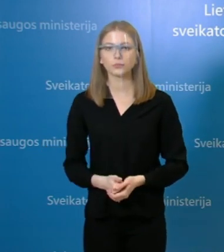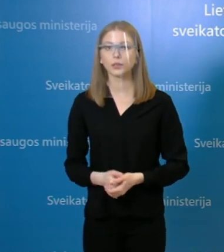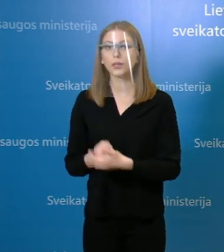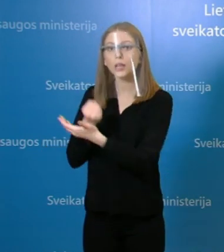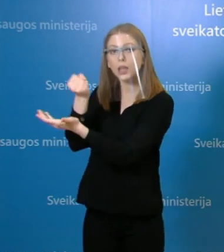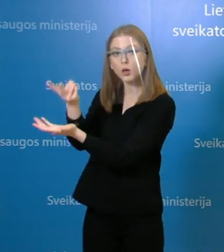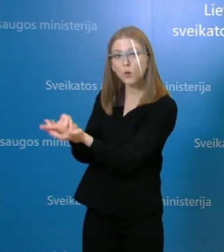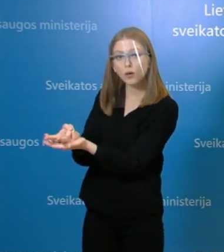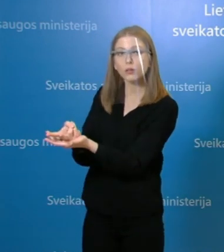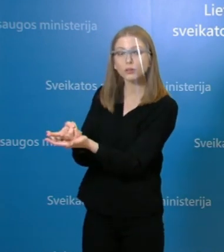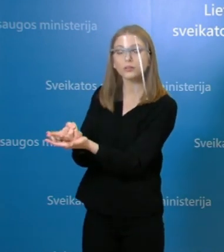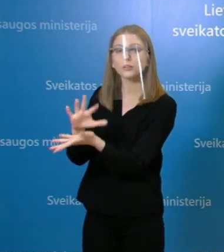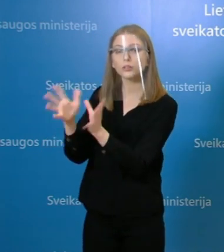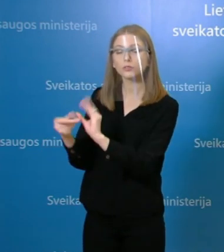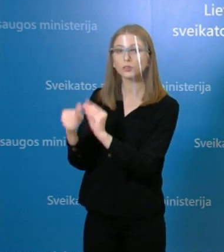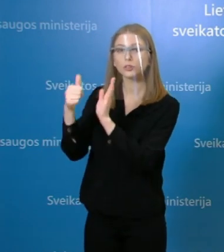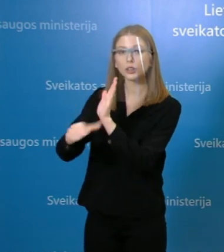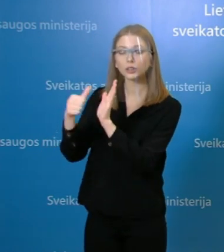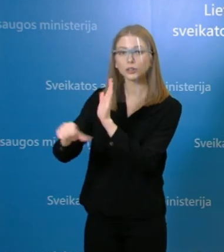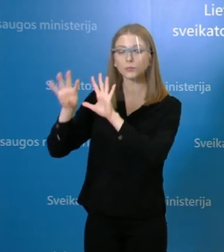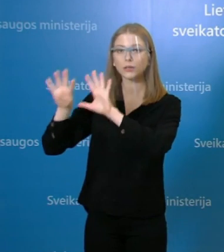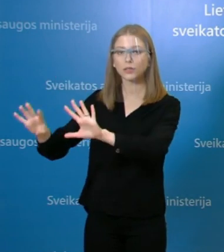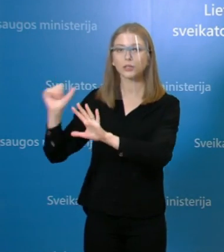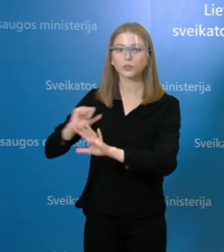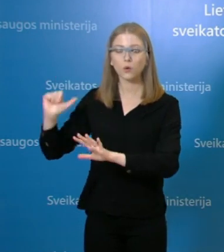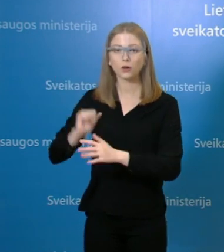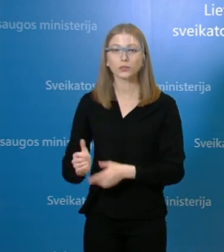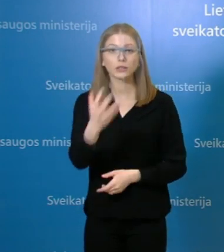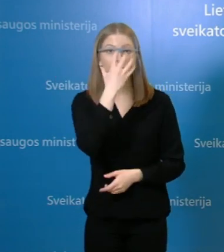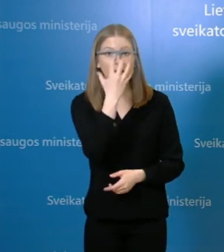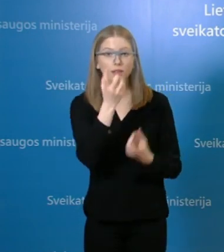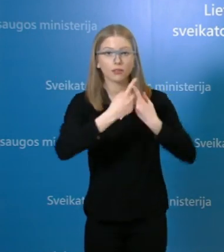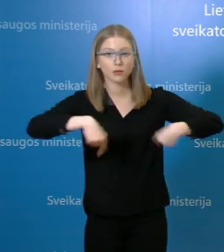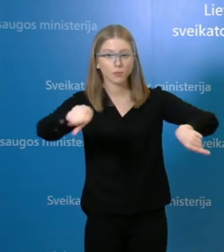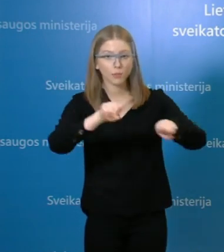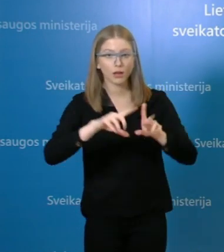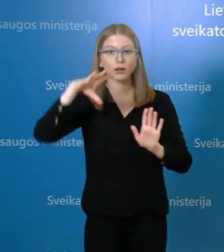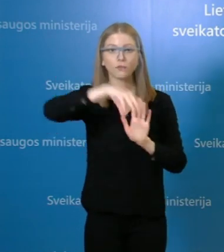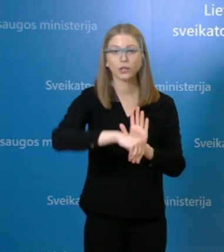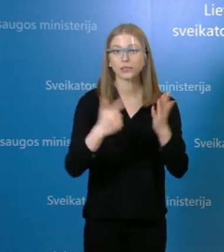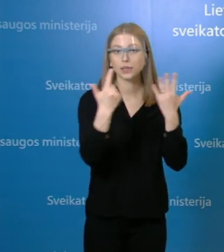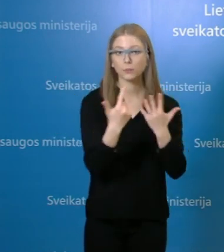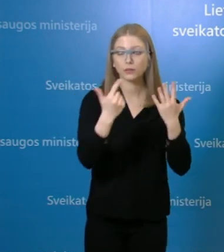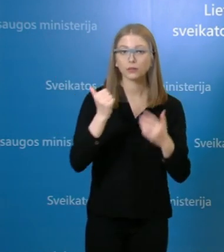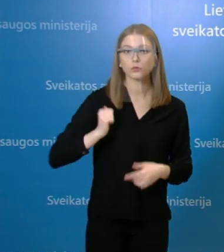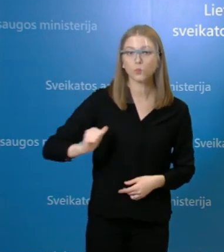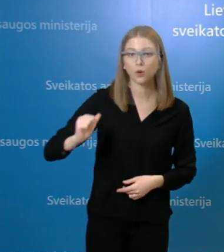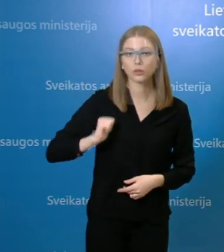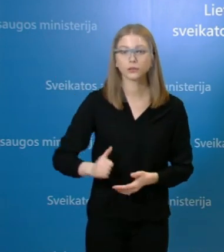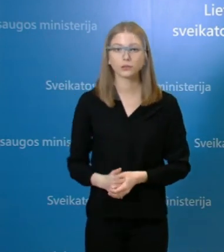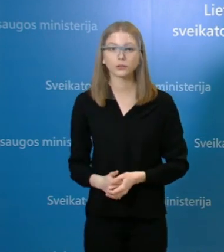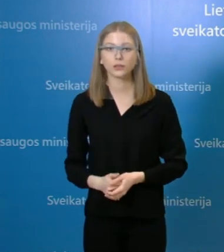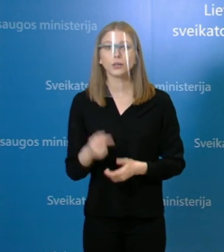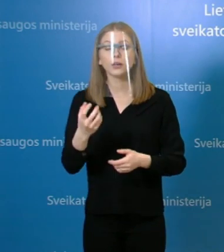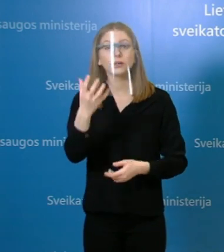79 asmenys ir animacijos intensyviosios terapijos skyriose 7, taikoma dirbtinė aplaučių